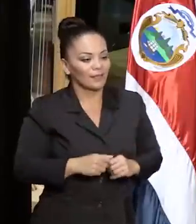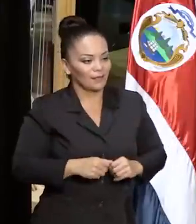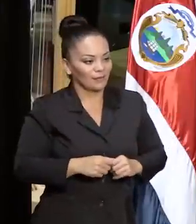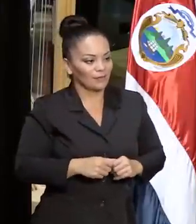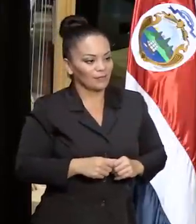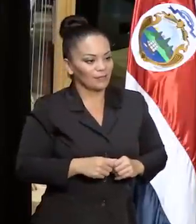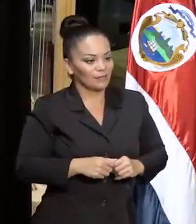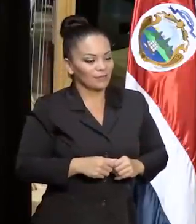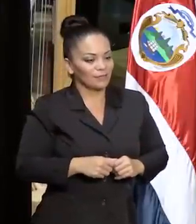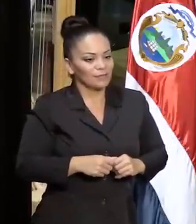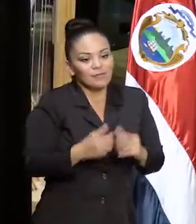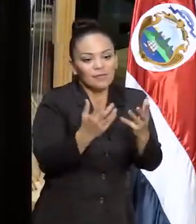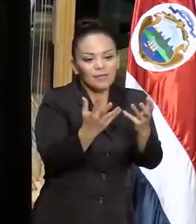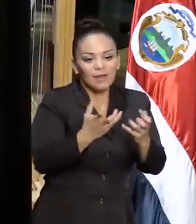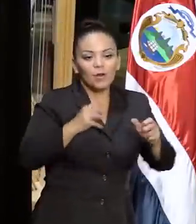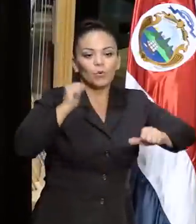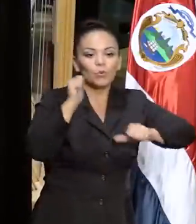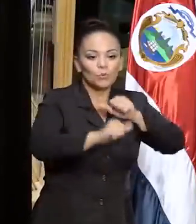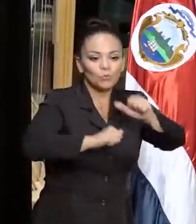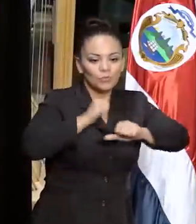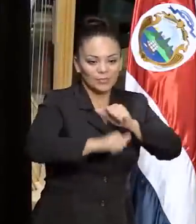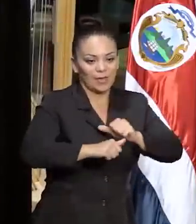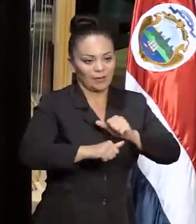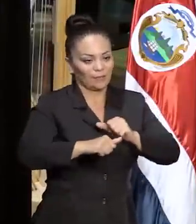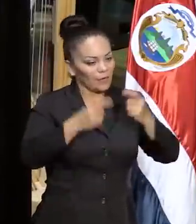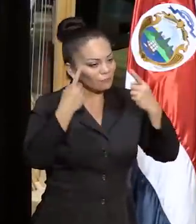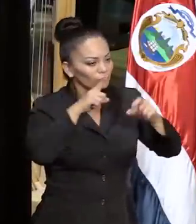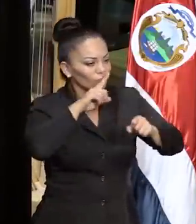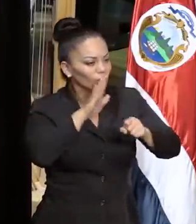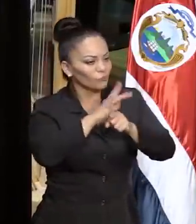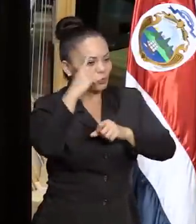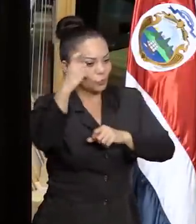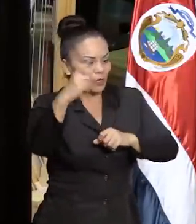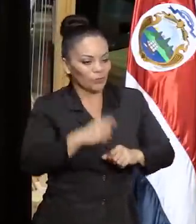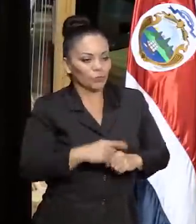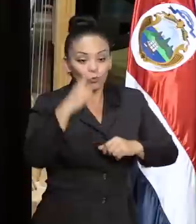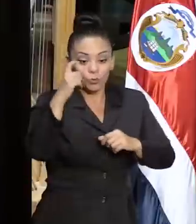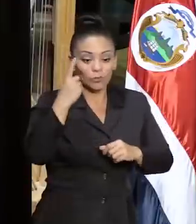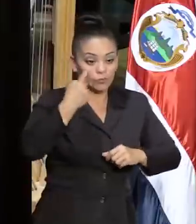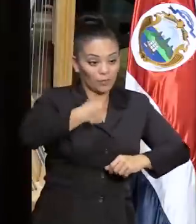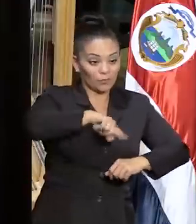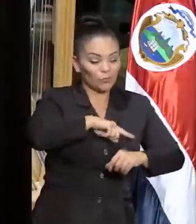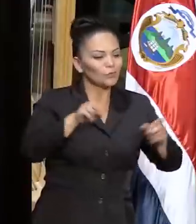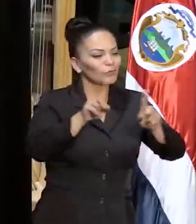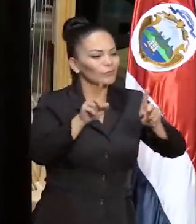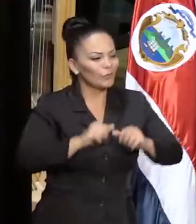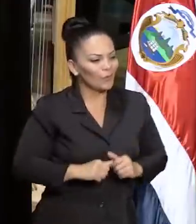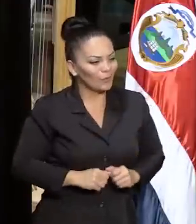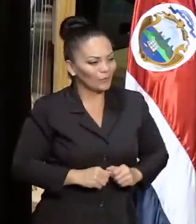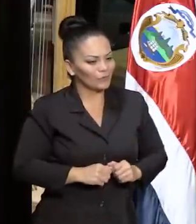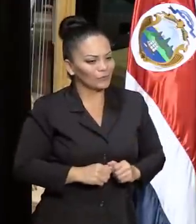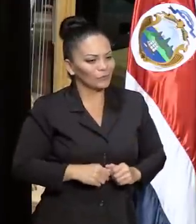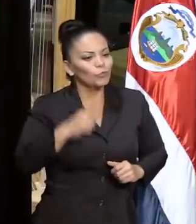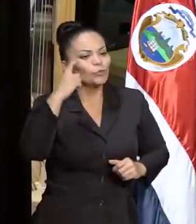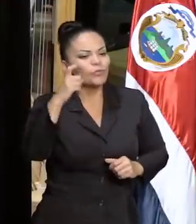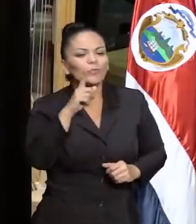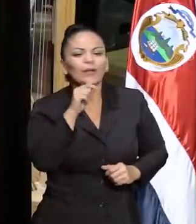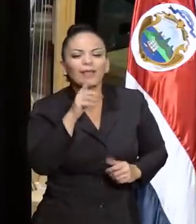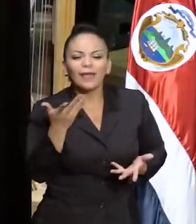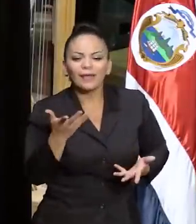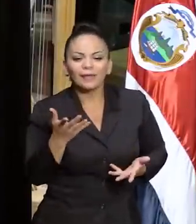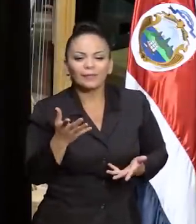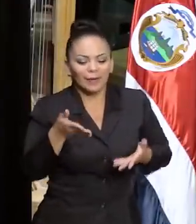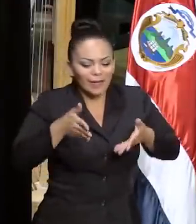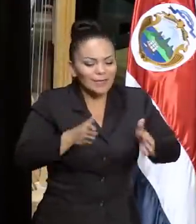atrevernos a luchar por esos sueños. Sueños que no son para nosotros. Sueños que son para